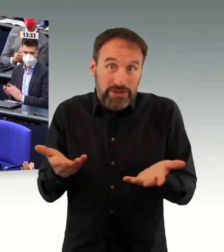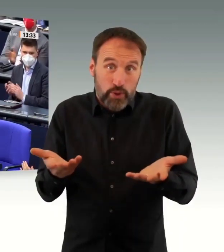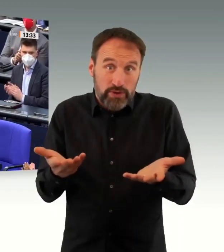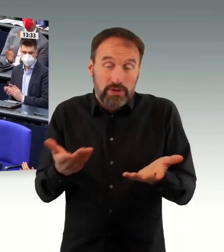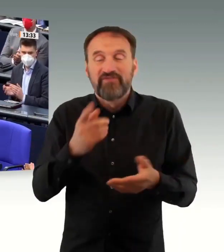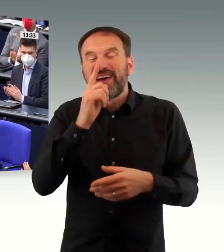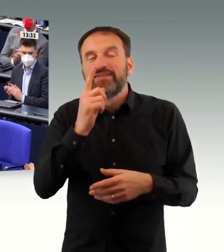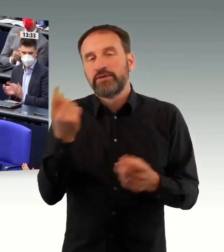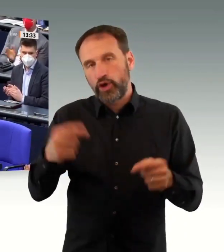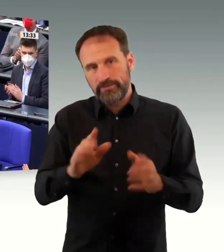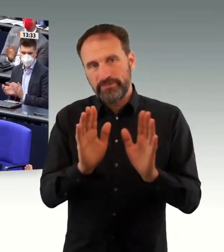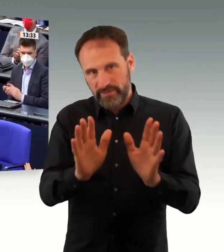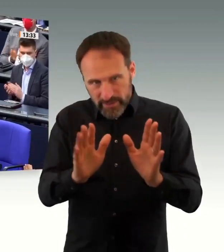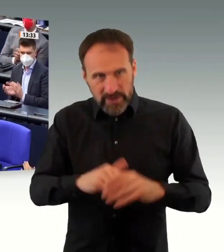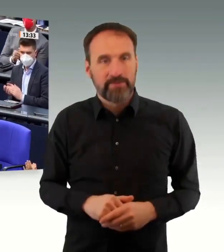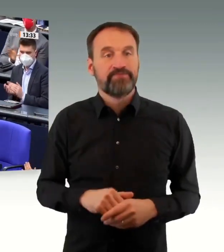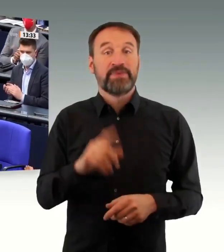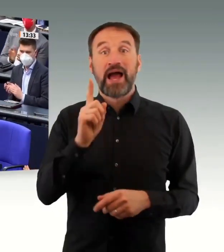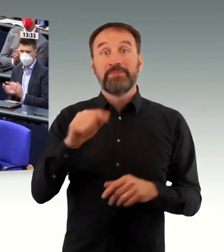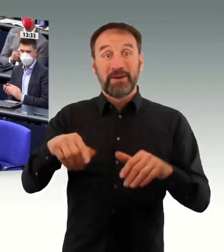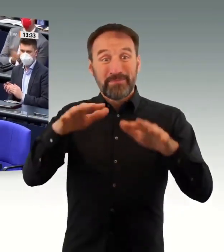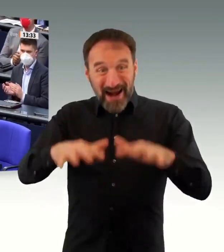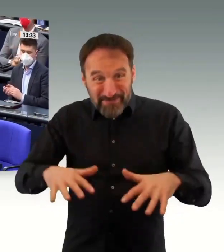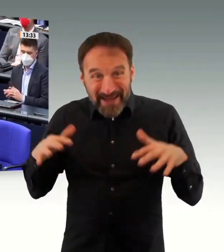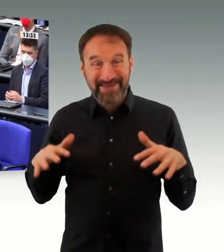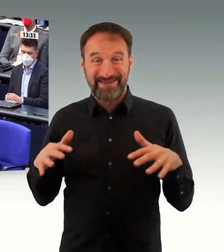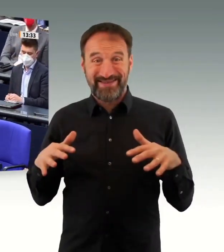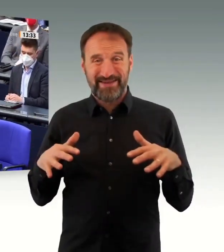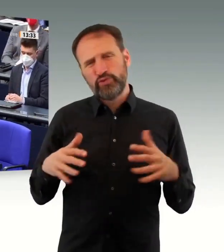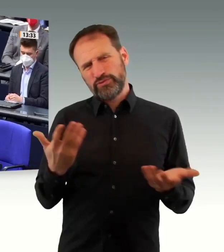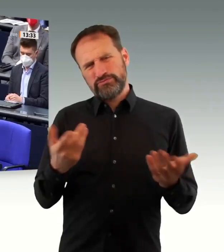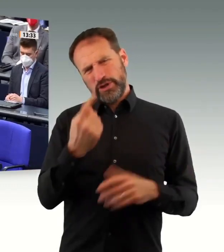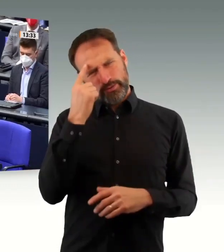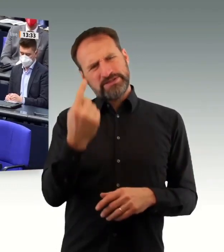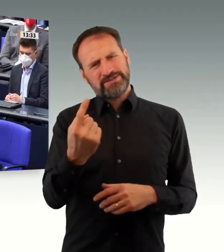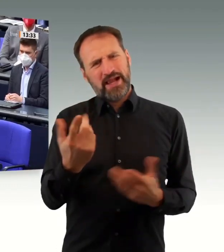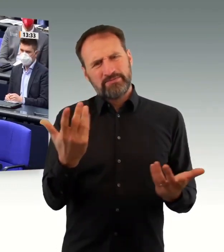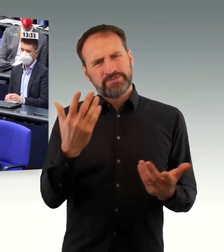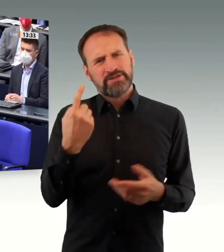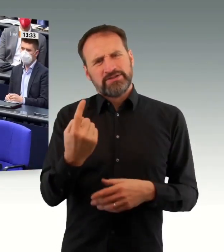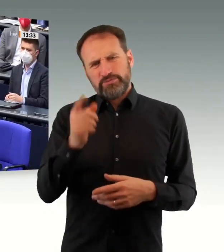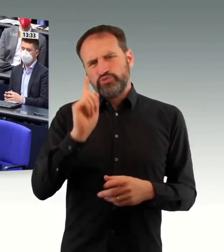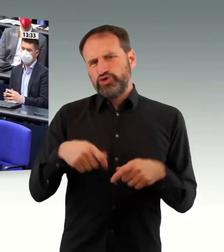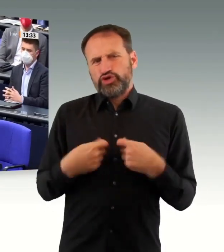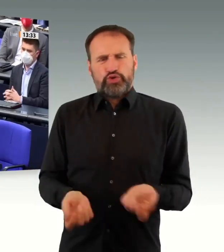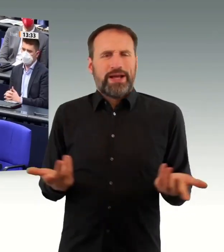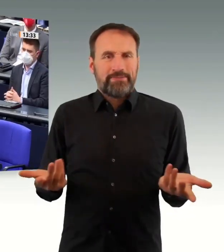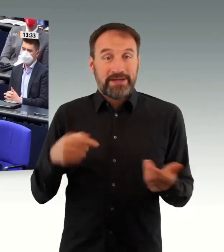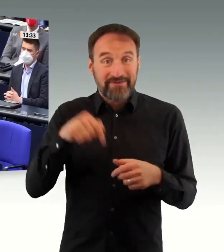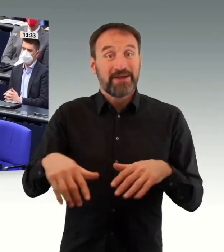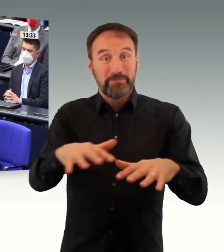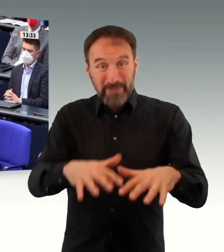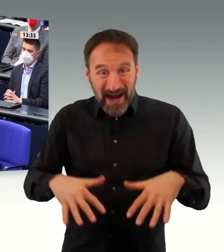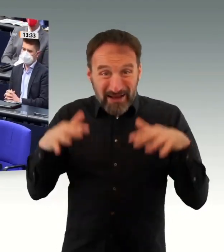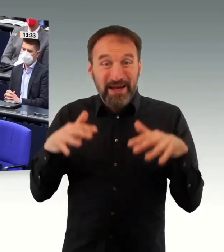Und das ist aus meiner Sicht der Geist, in dem wir das hier machen sollten. Wir sollten